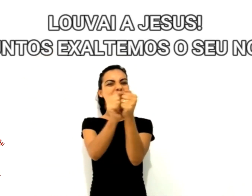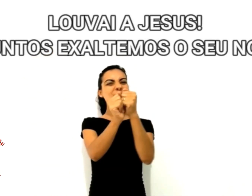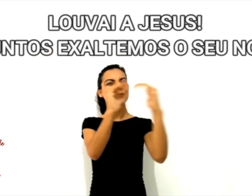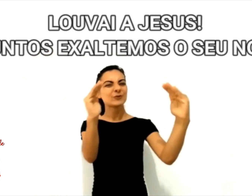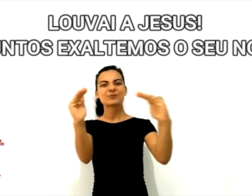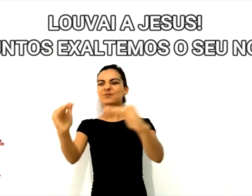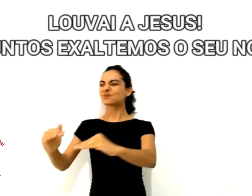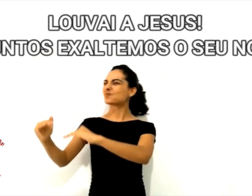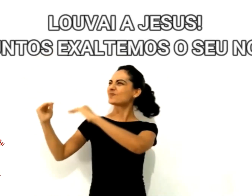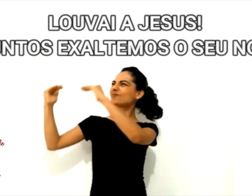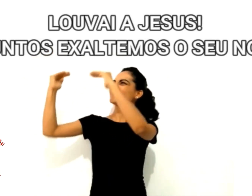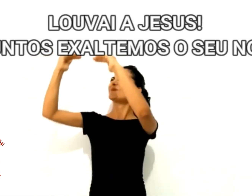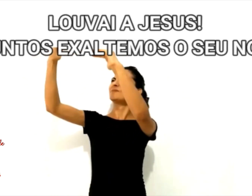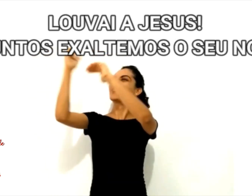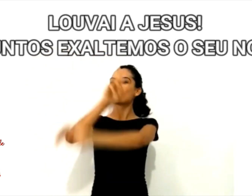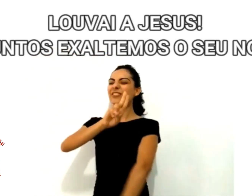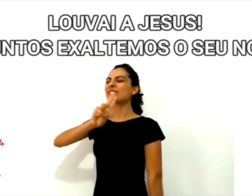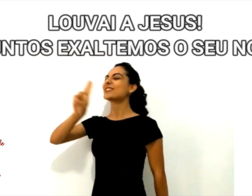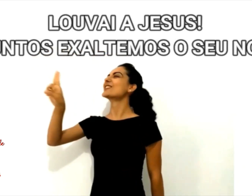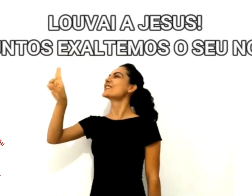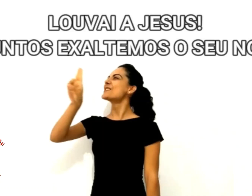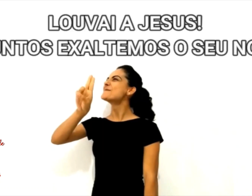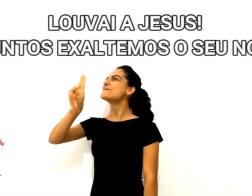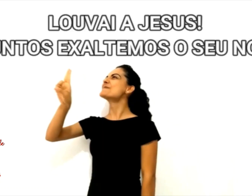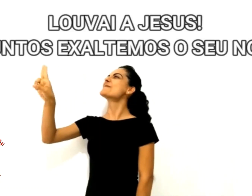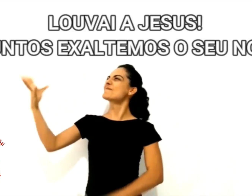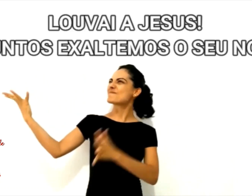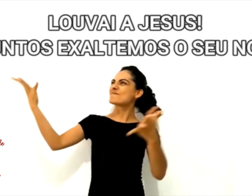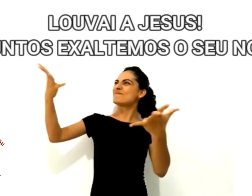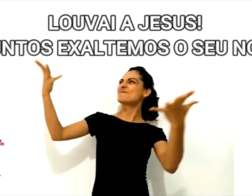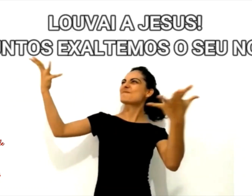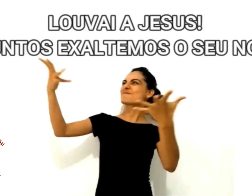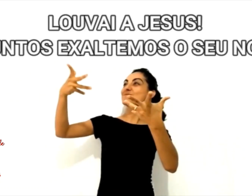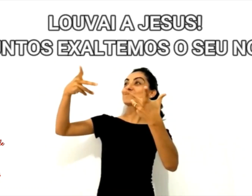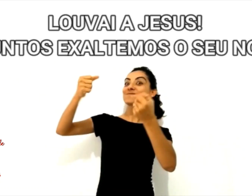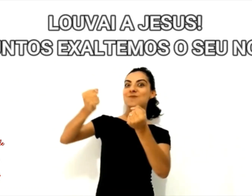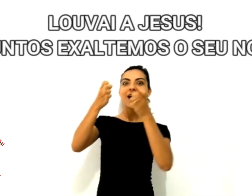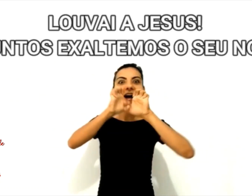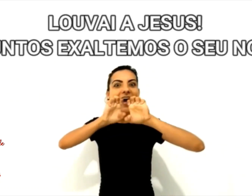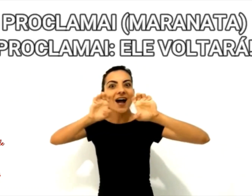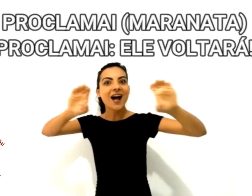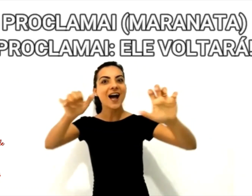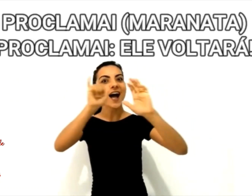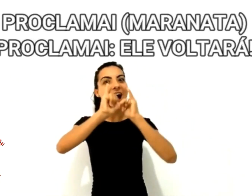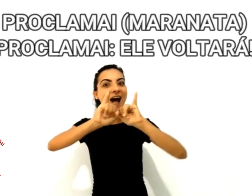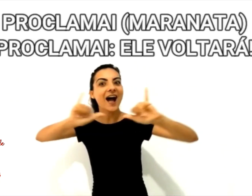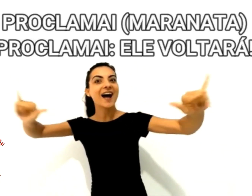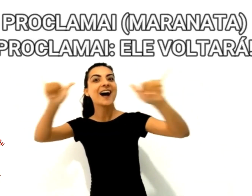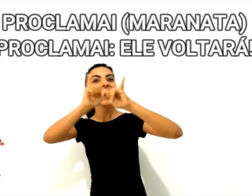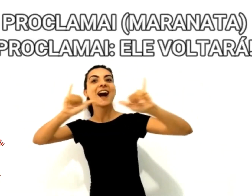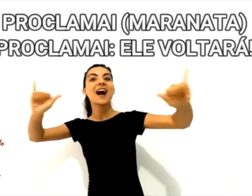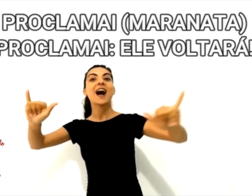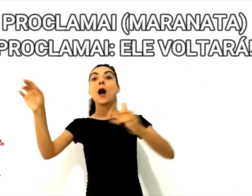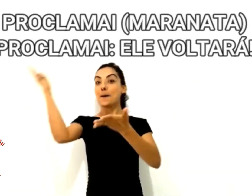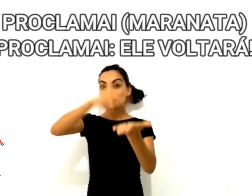e juntos exaltemos Seu nome, proclamará,